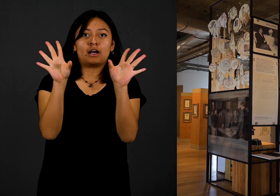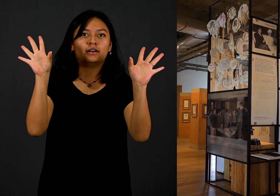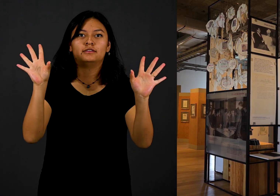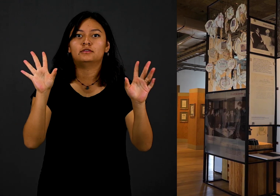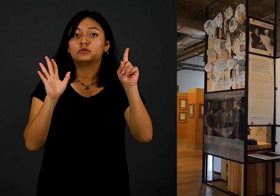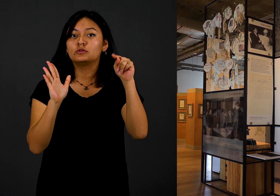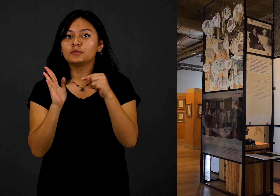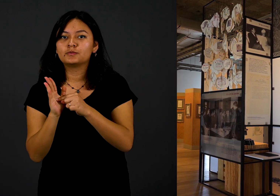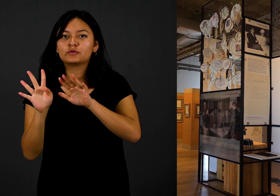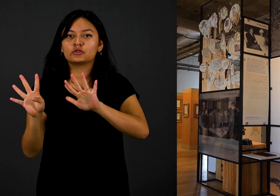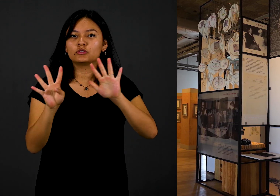68.